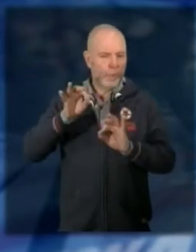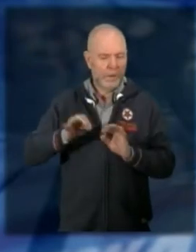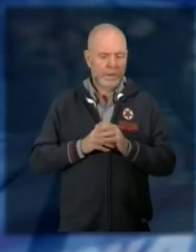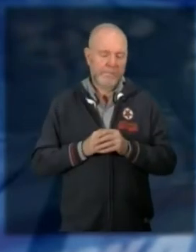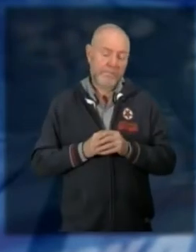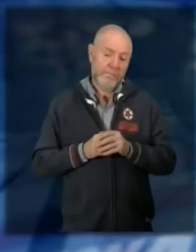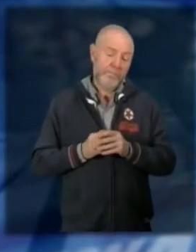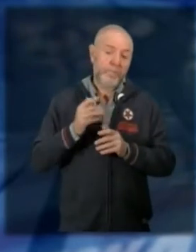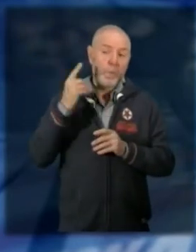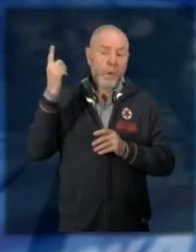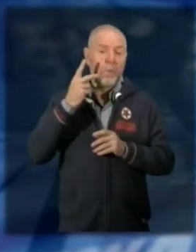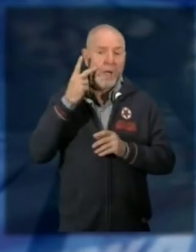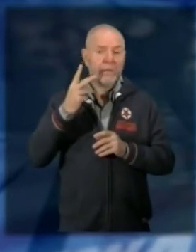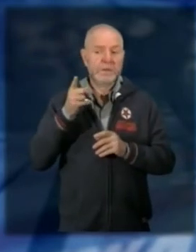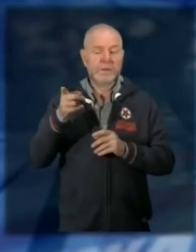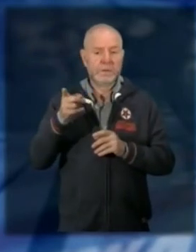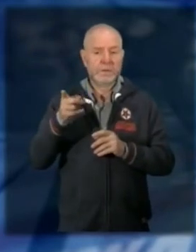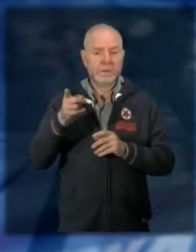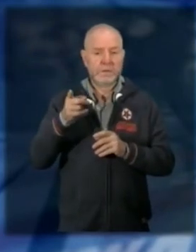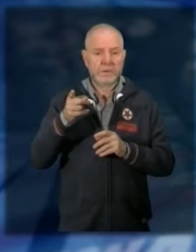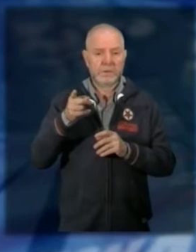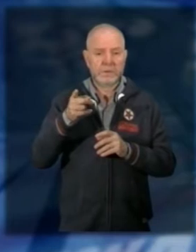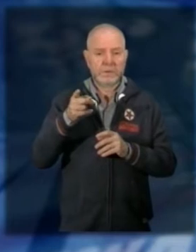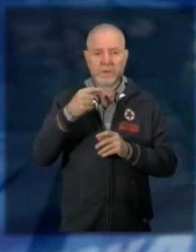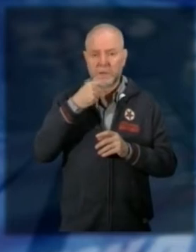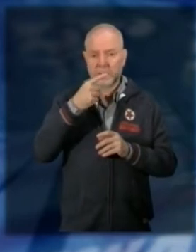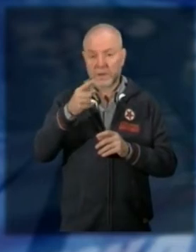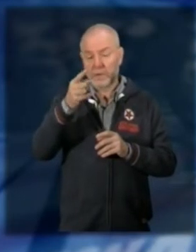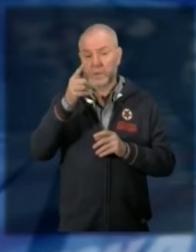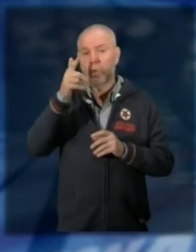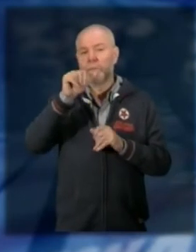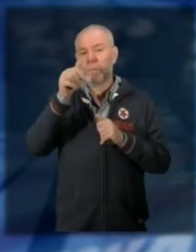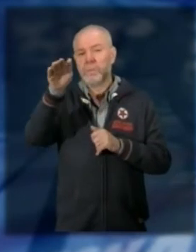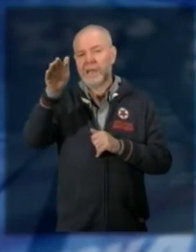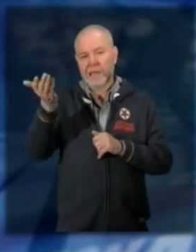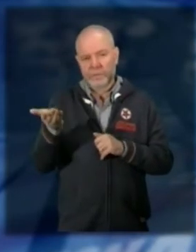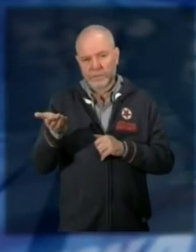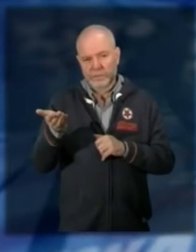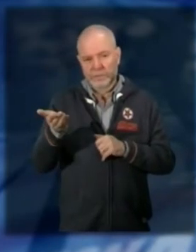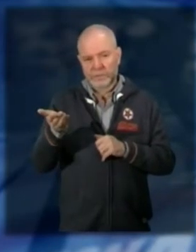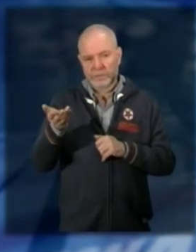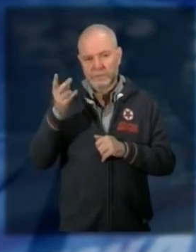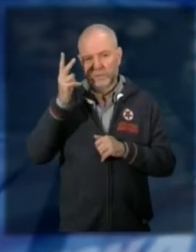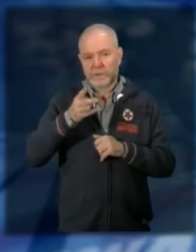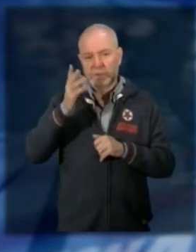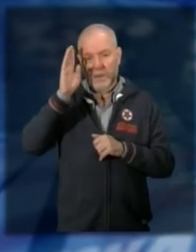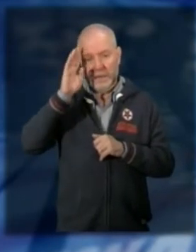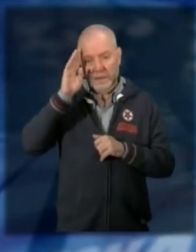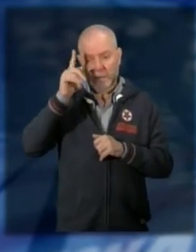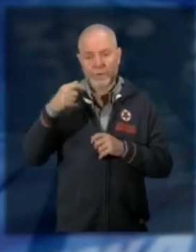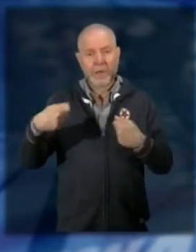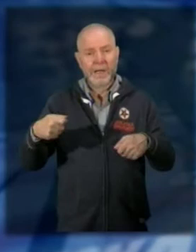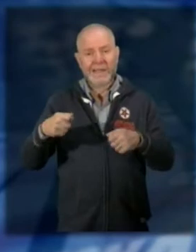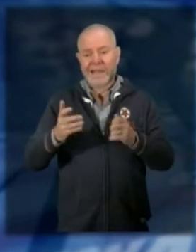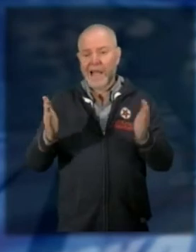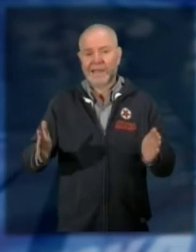alcuni testimoni avevano riferito di averlo sentito mettere sull'avviso il barista del locale sulla possibilità che alcuni cartoni posizionati